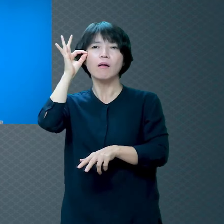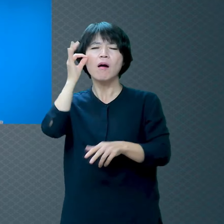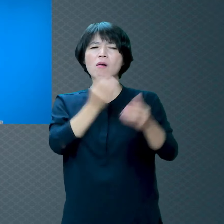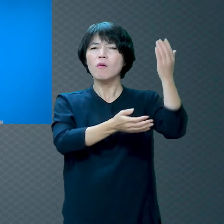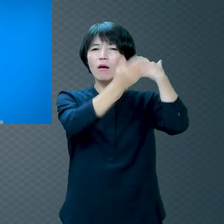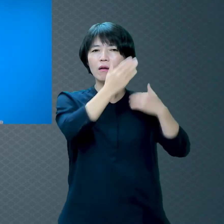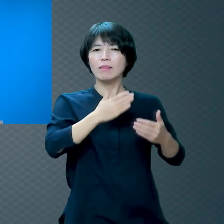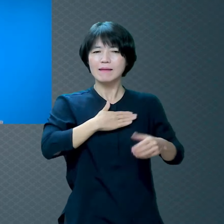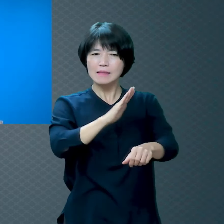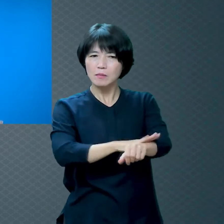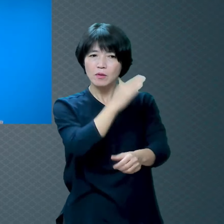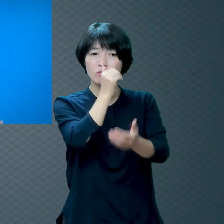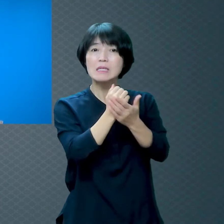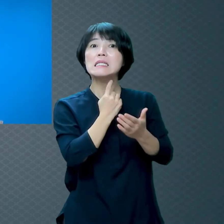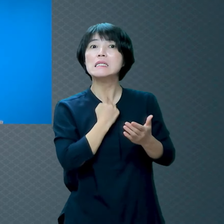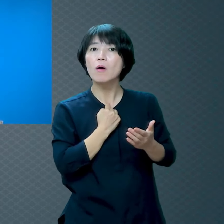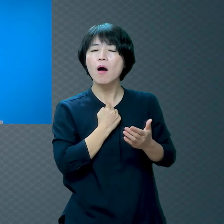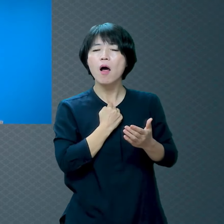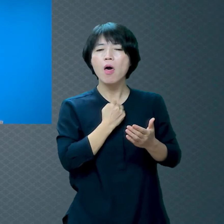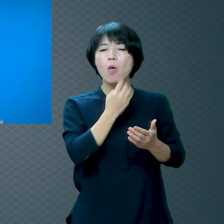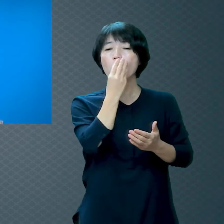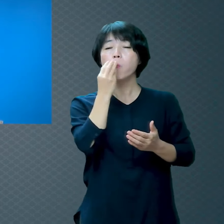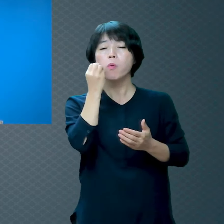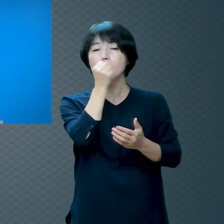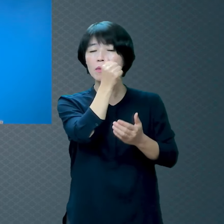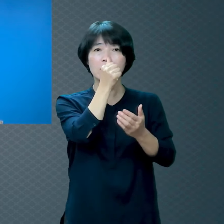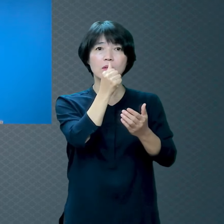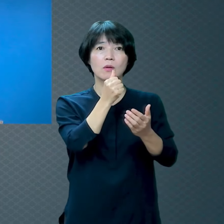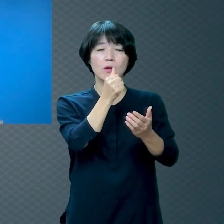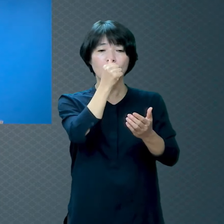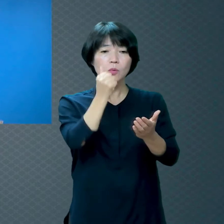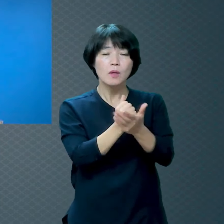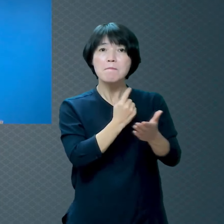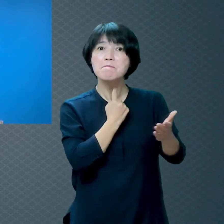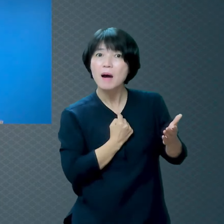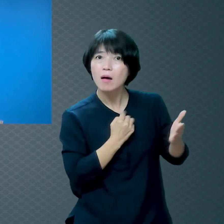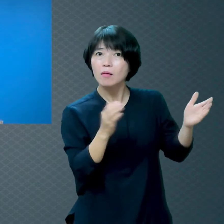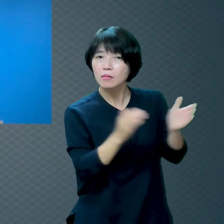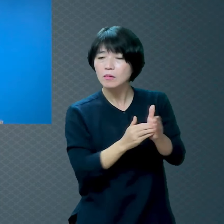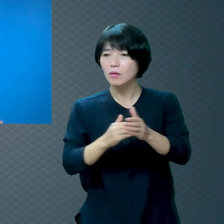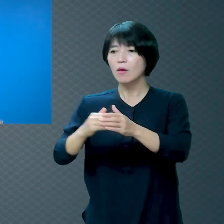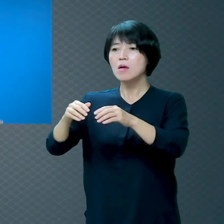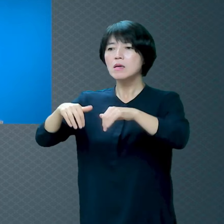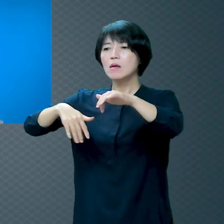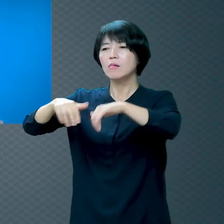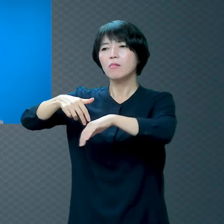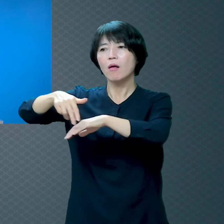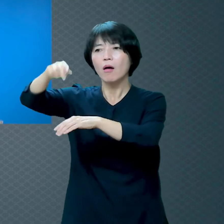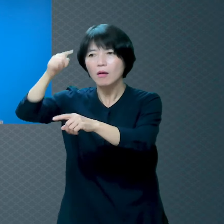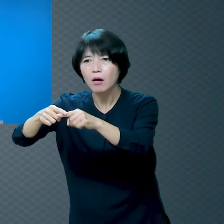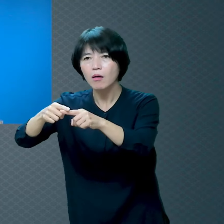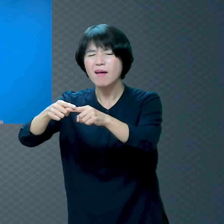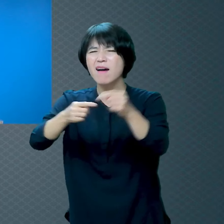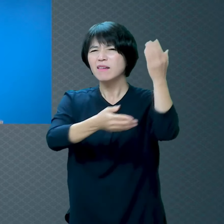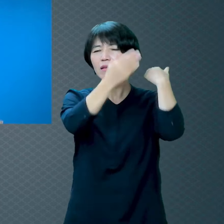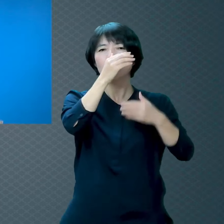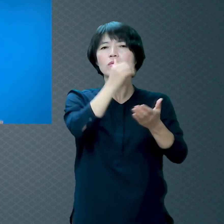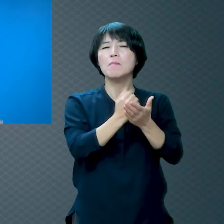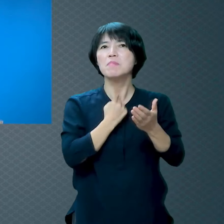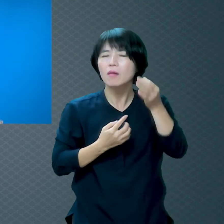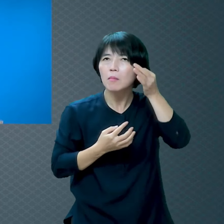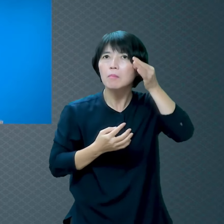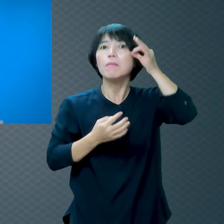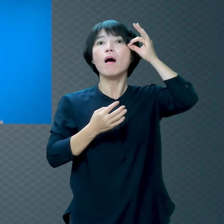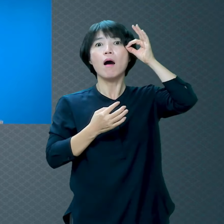게 아니에요 길을 가다가 일을 하다가 누구랑 대화하다가 문득 떠올라요 내가 옛날에 그 죄